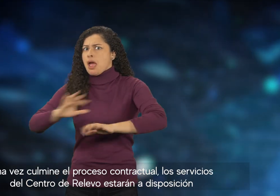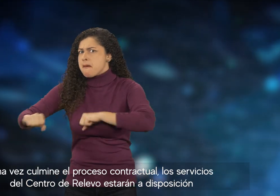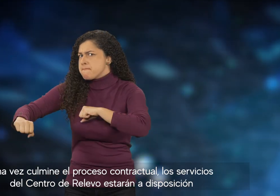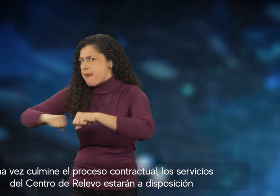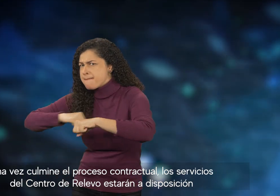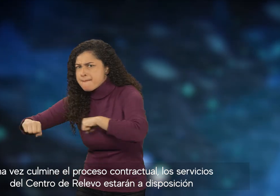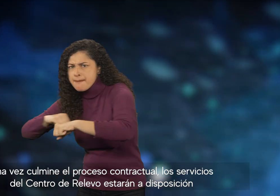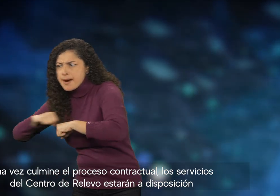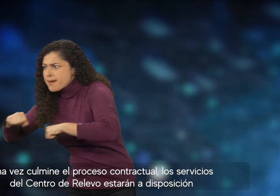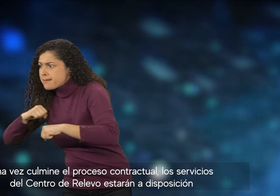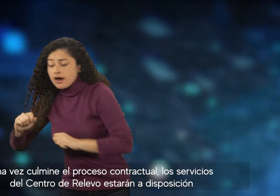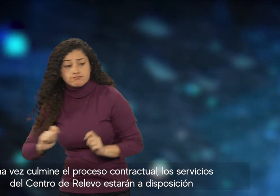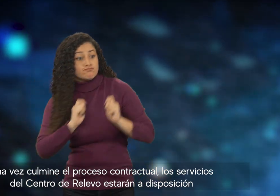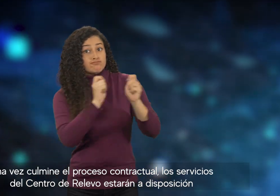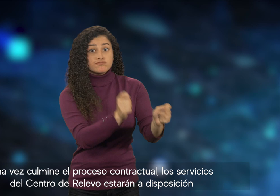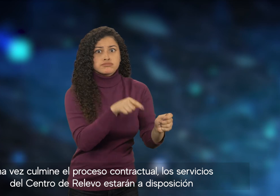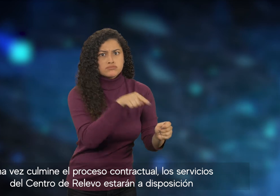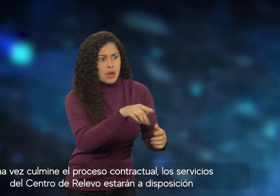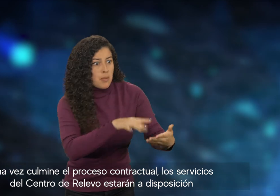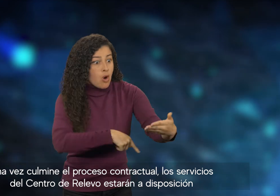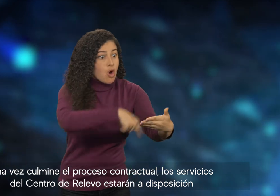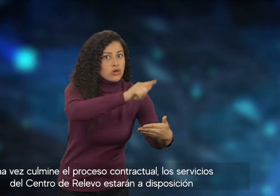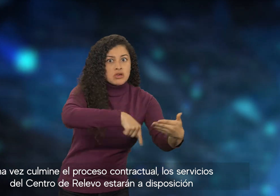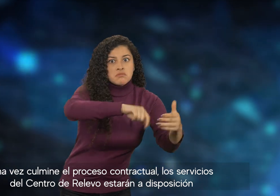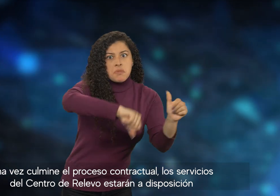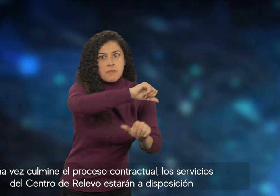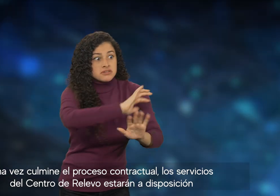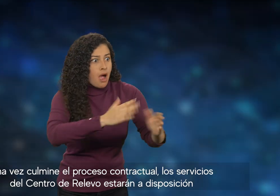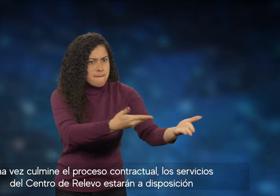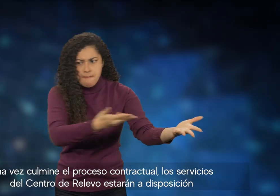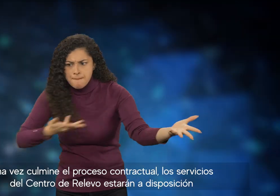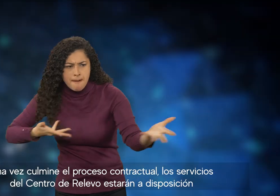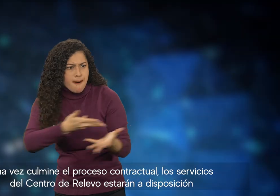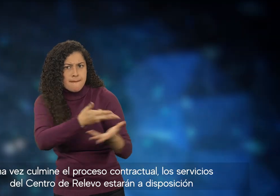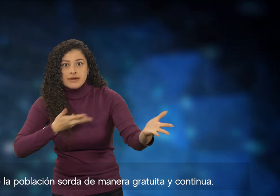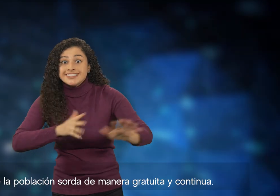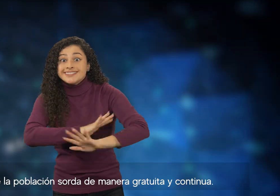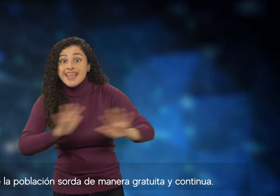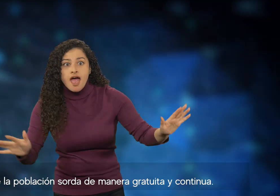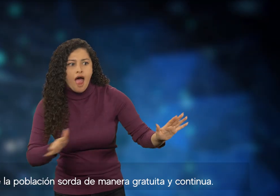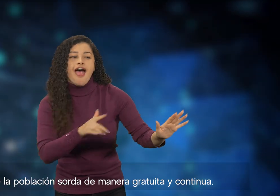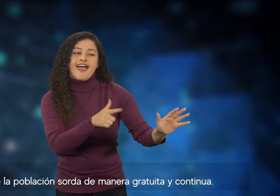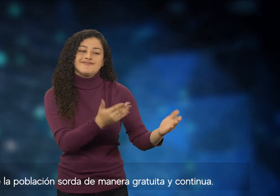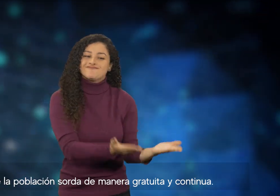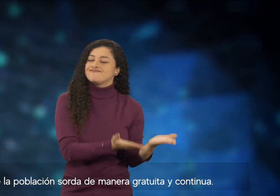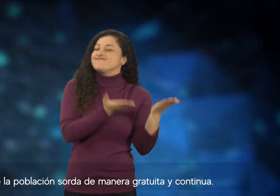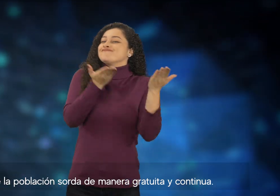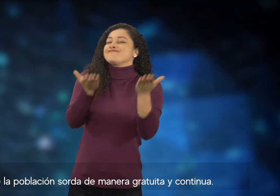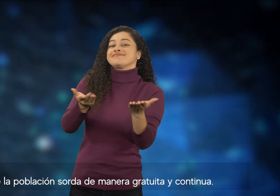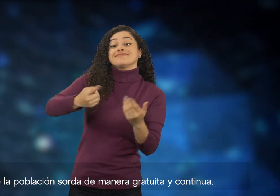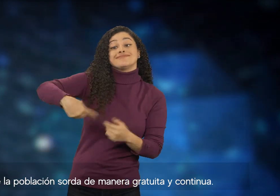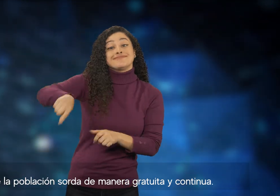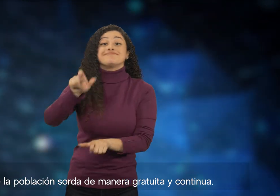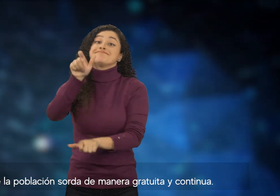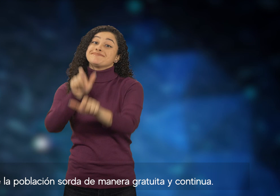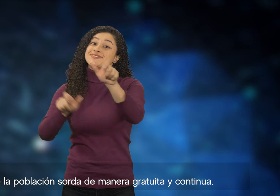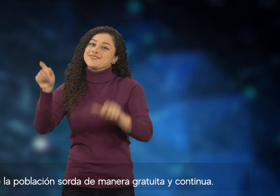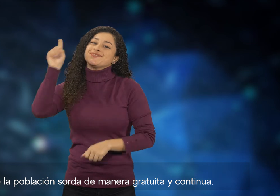contractual, los servicios del centro de relevo estarán a disposición de la población sorda, de manera gratuita y